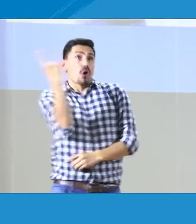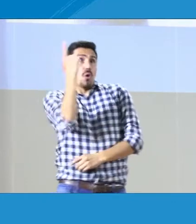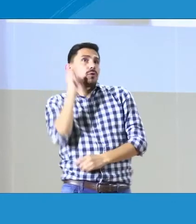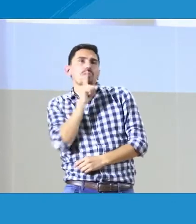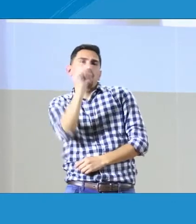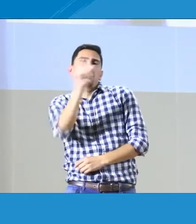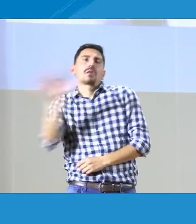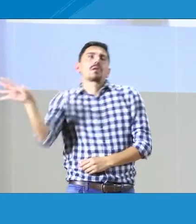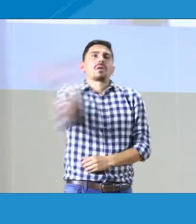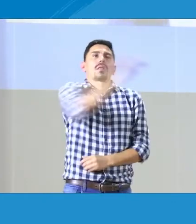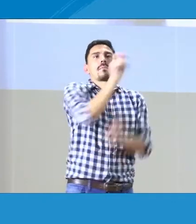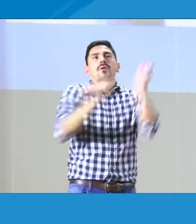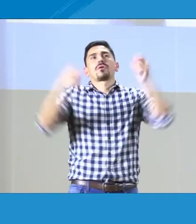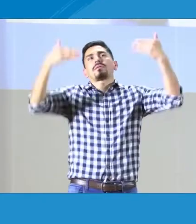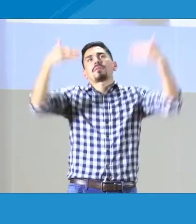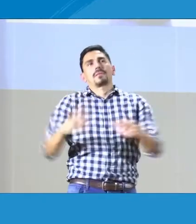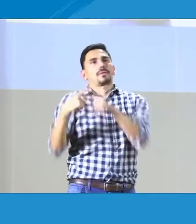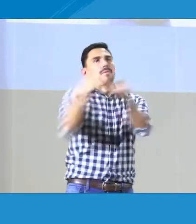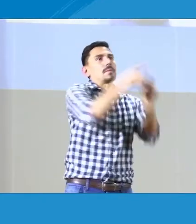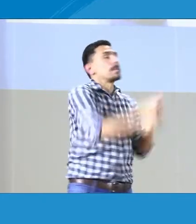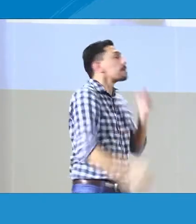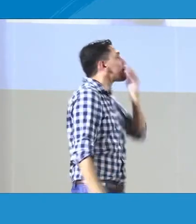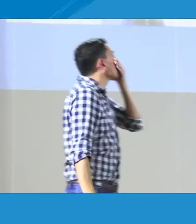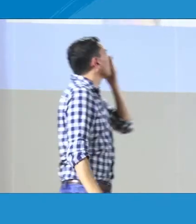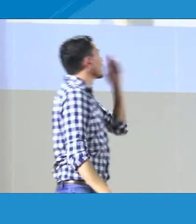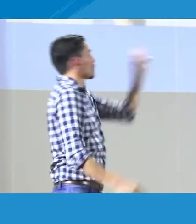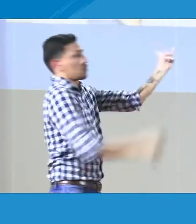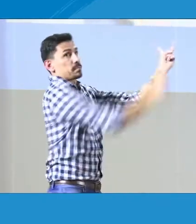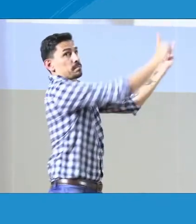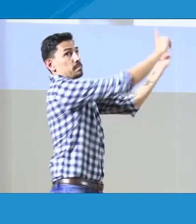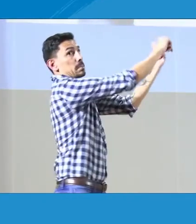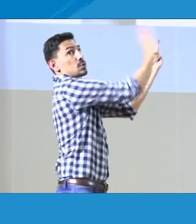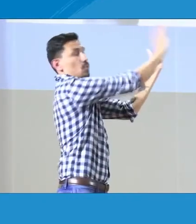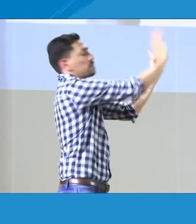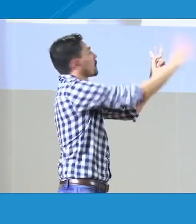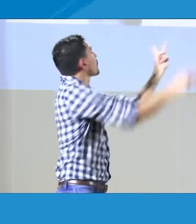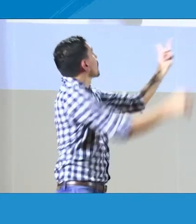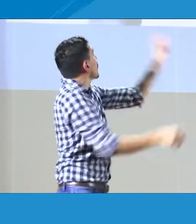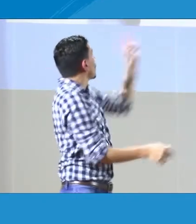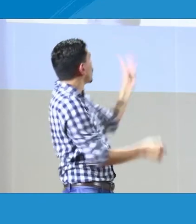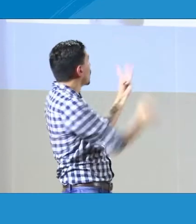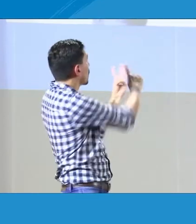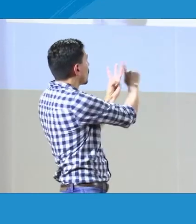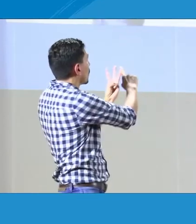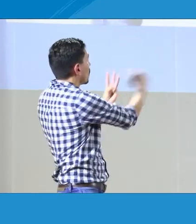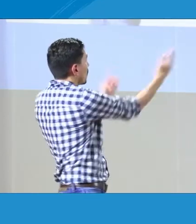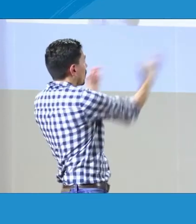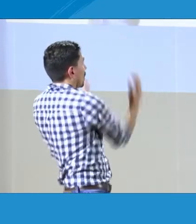personas adultas, y no solamente para las personas sordas, sino para las personas con todas las discapacidades.